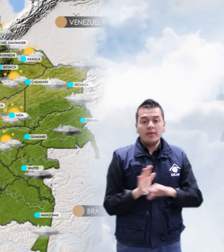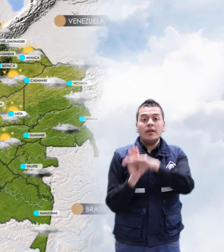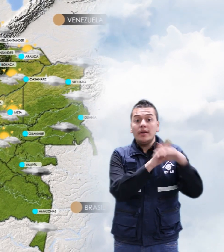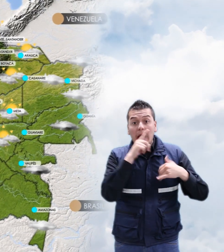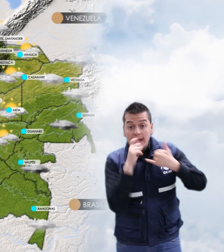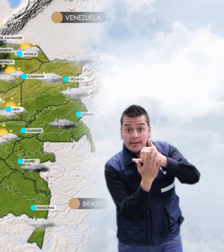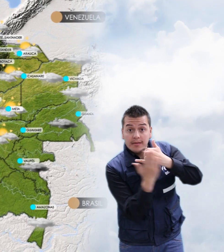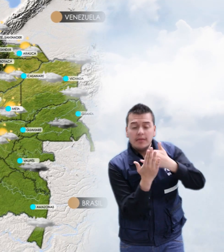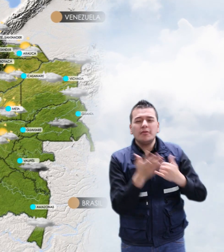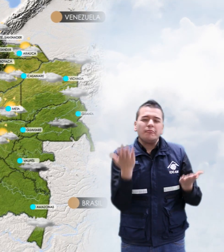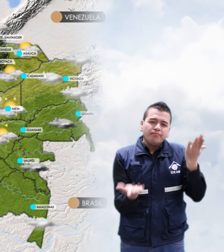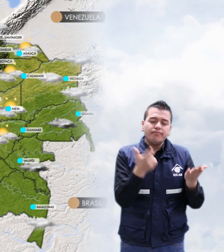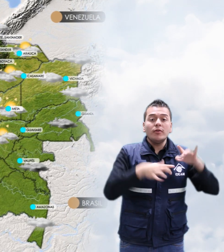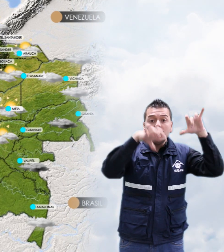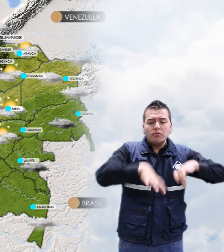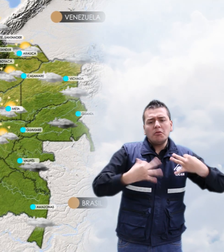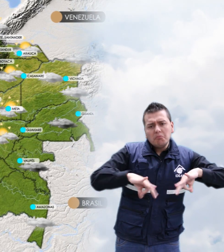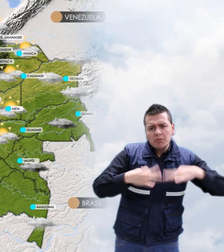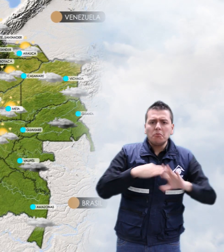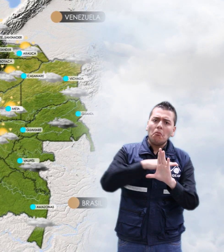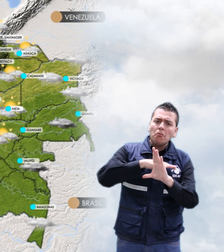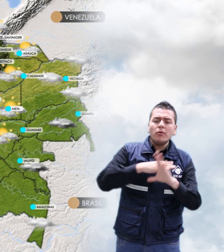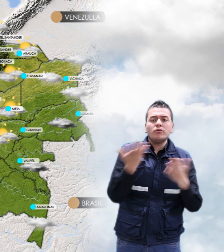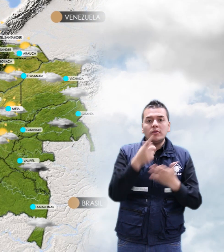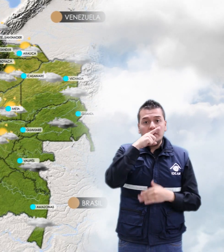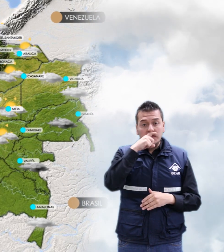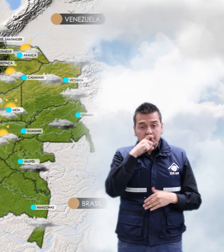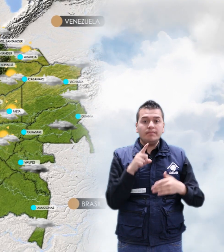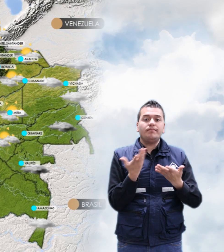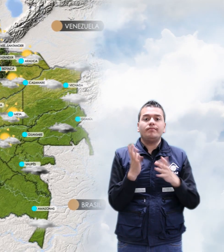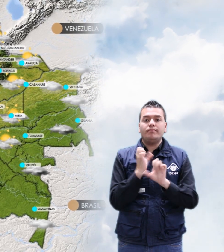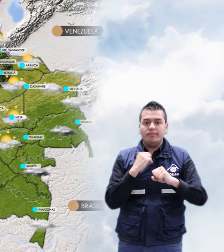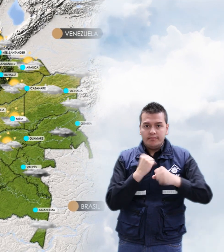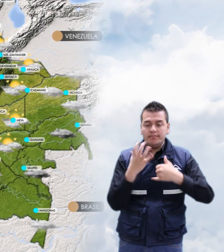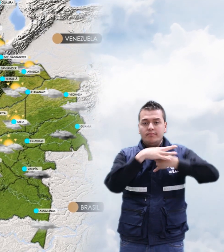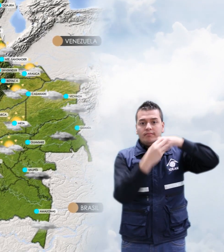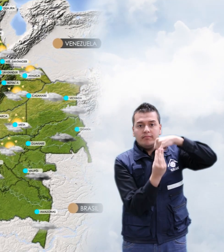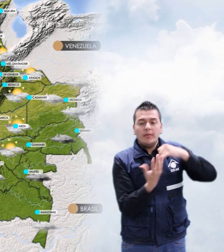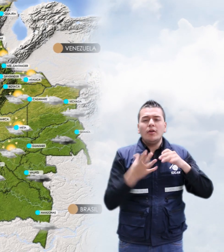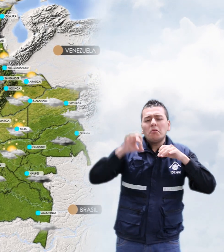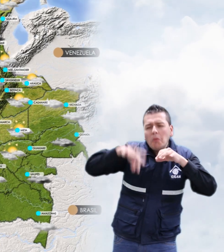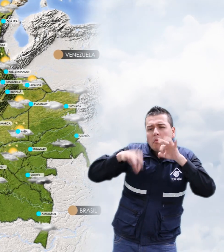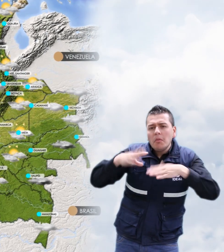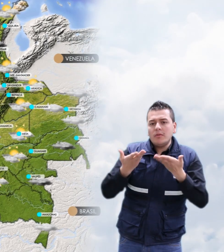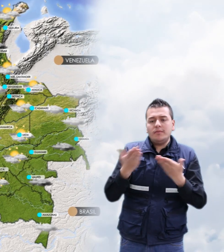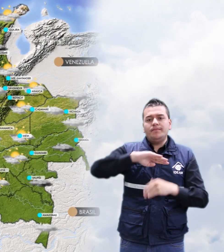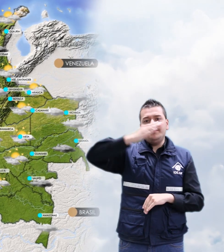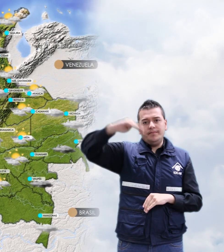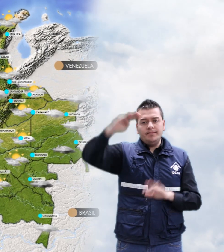probabilidad de lluvias ligeras a moderadas en zonas de Amazonas, Baupés y Guainía y lloviznas hacia el pie de monte.